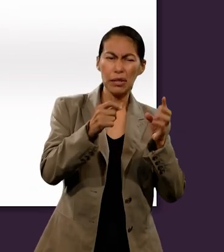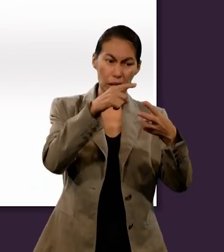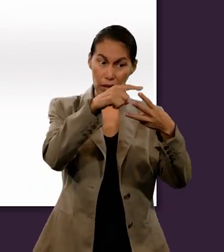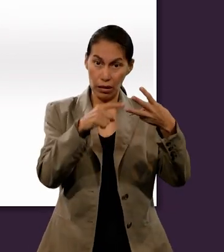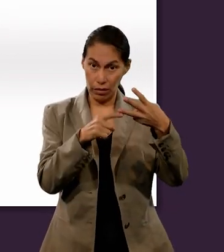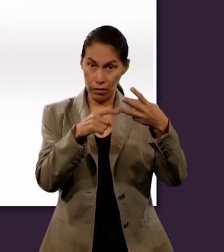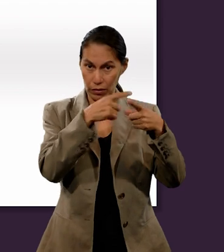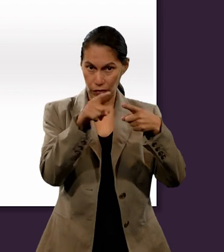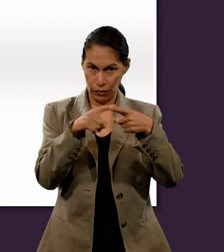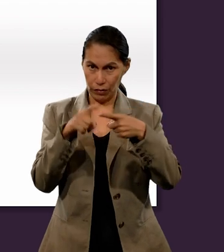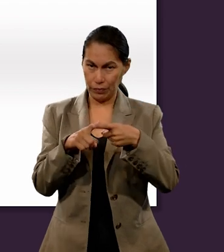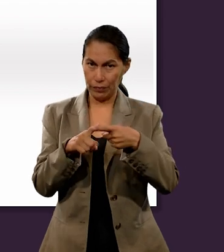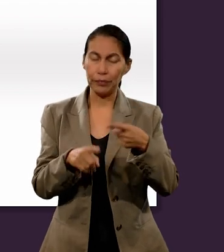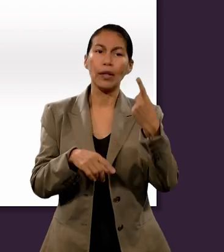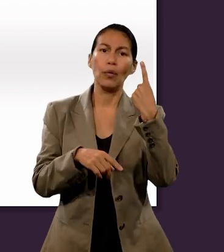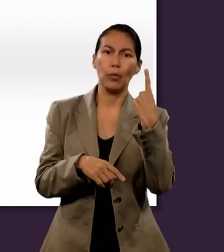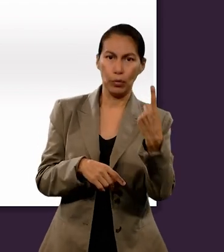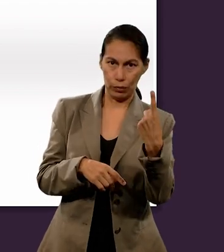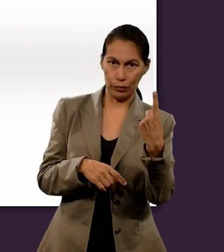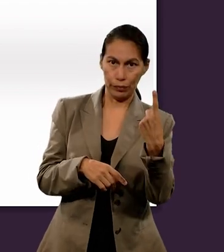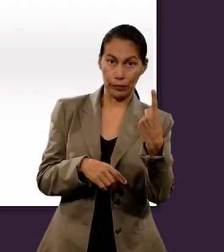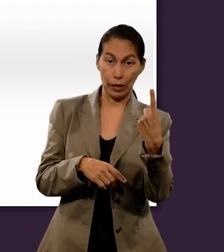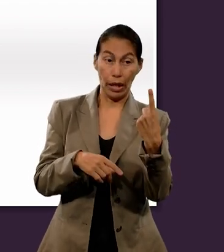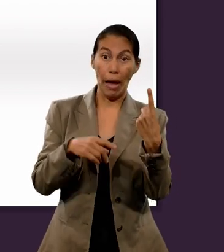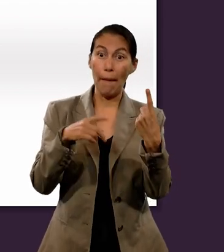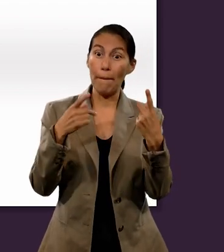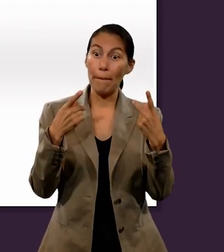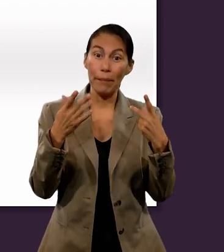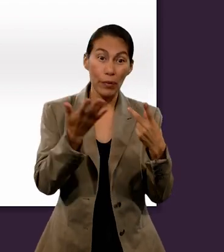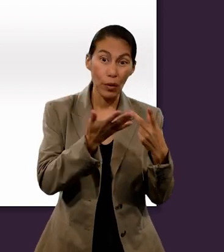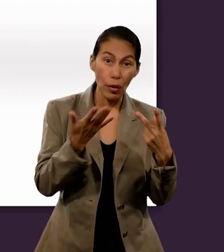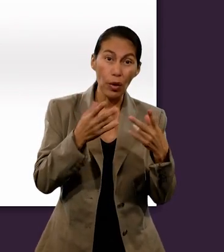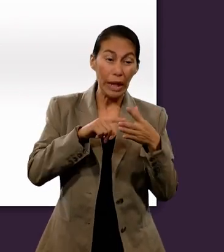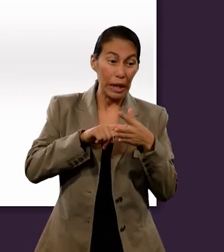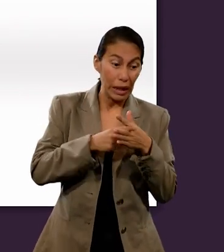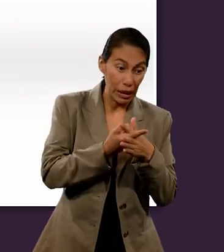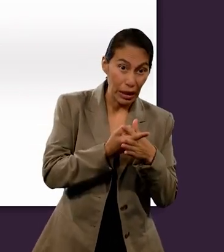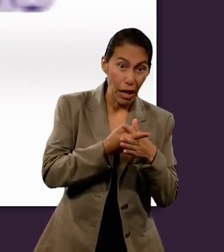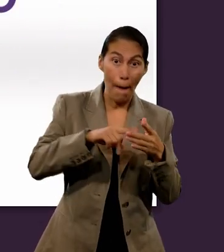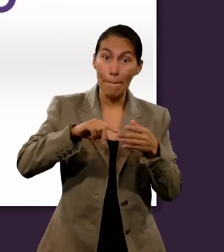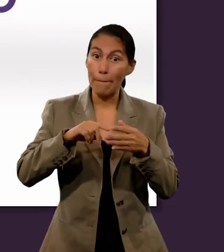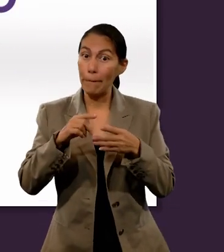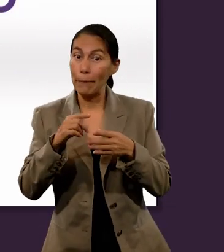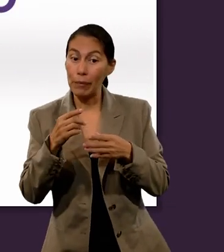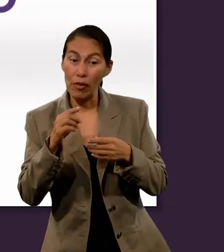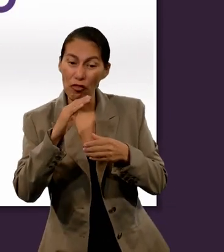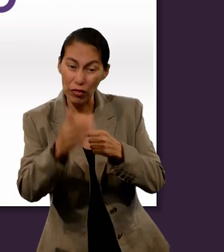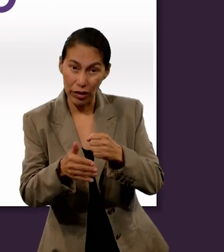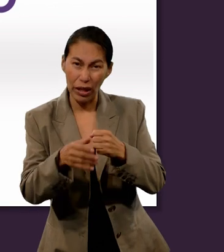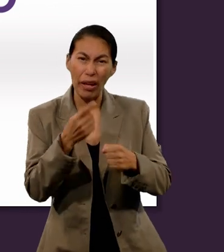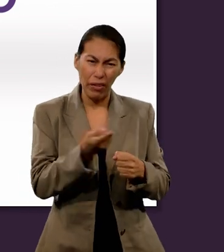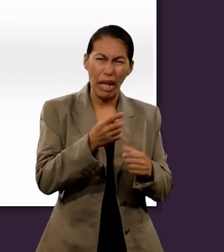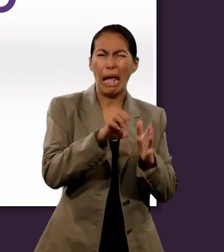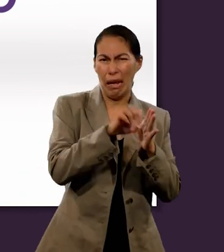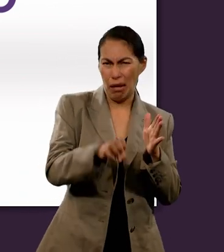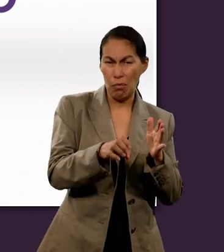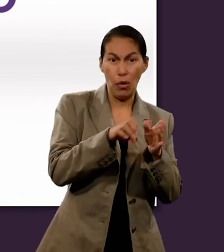escrituras. Tiene tres posibles significados diferentes. Número 1. La eternidad con un principio y un fin.